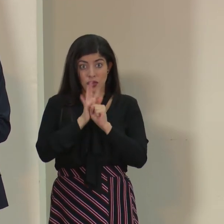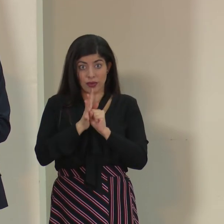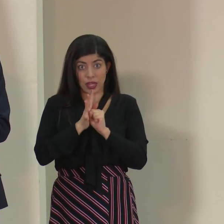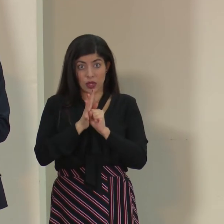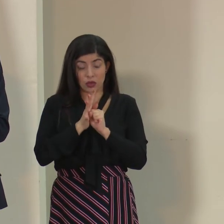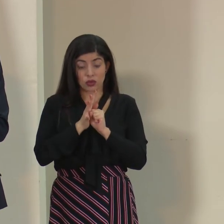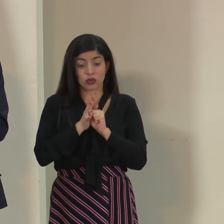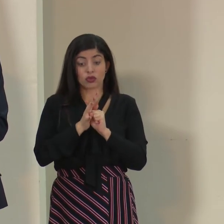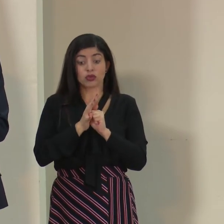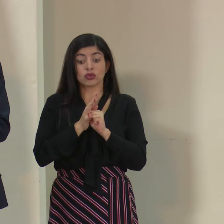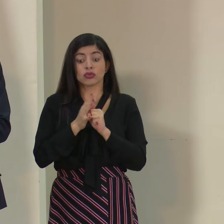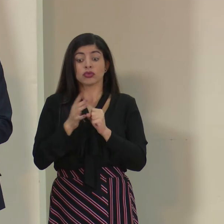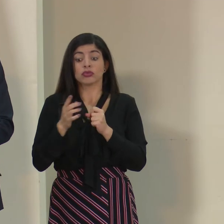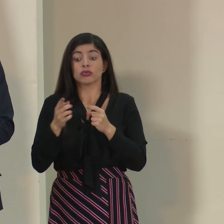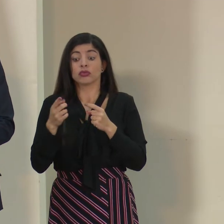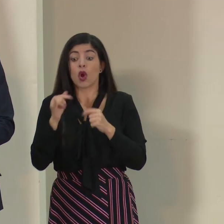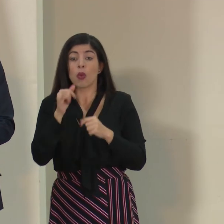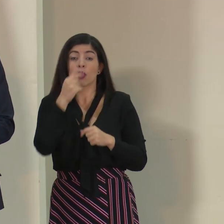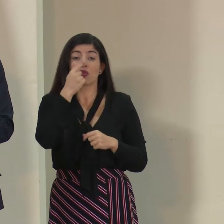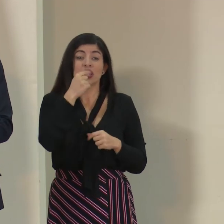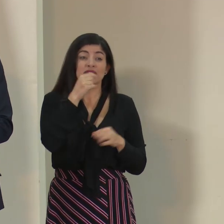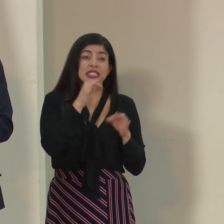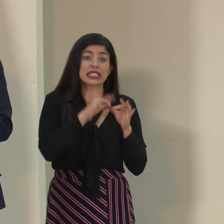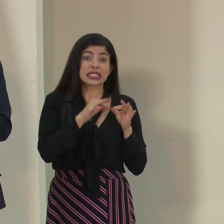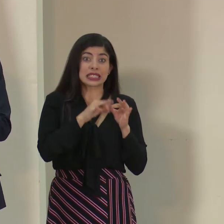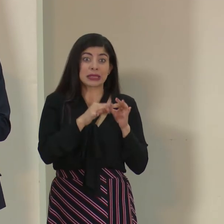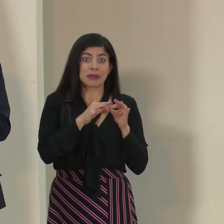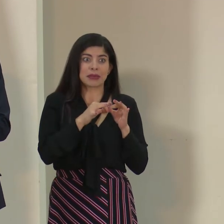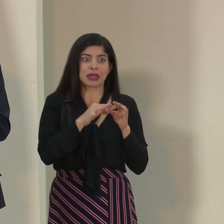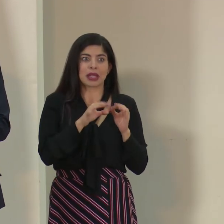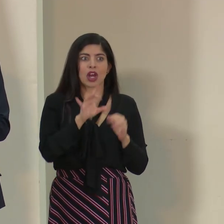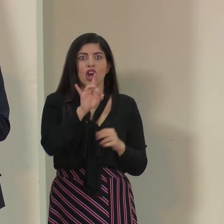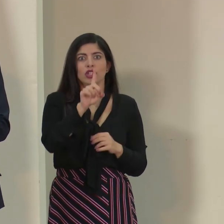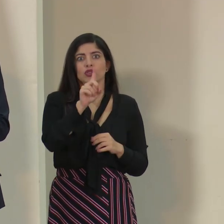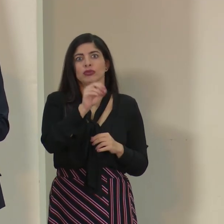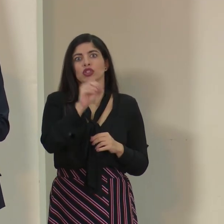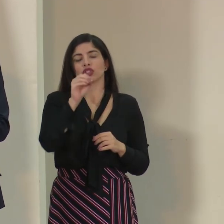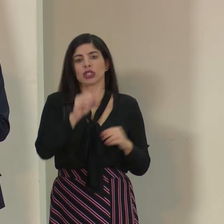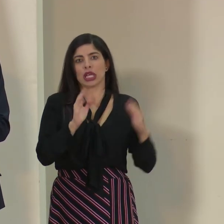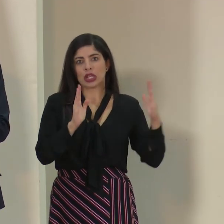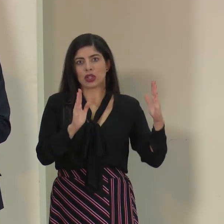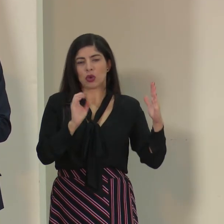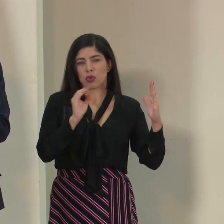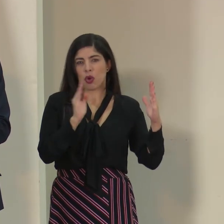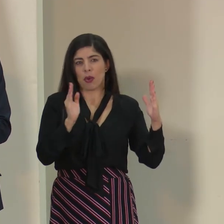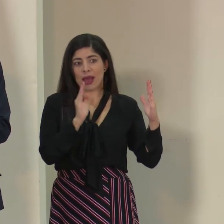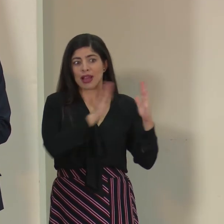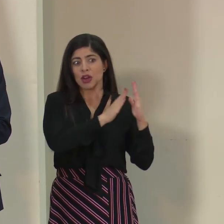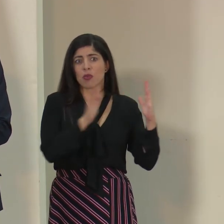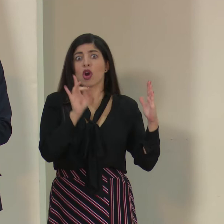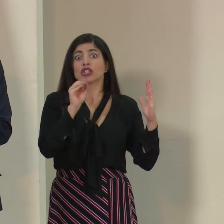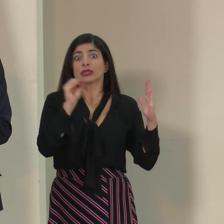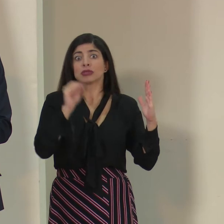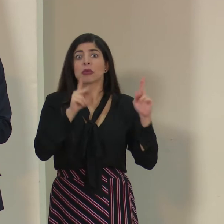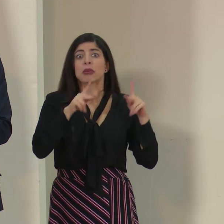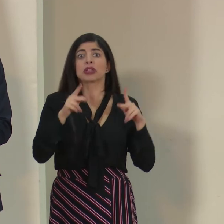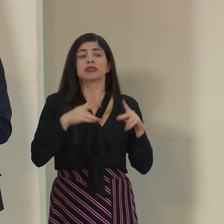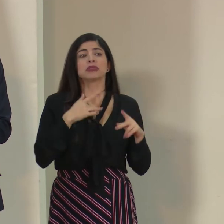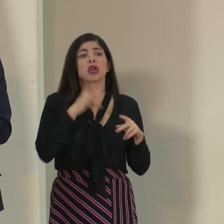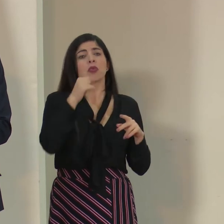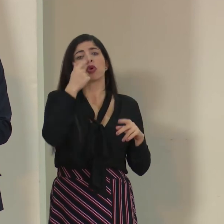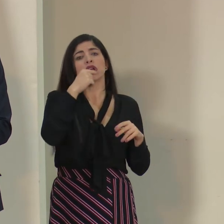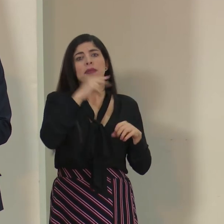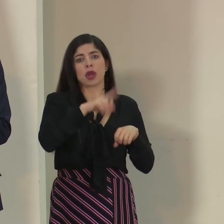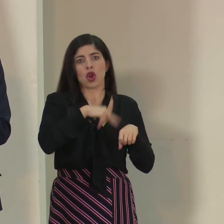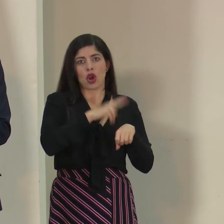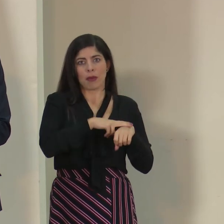y que se manifiesta como un refrio leve es de un 81 por ciento, poquito más, anda ahí en ese porcentaje. El resto